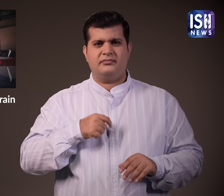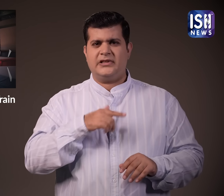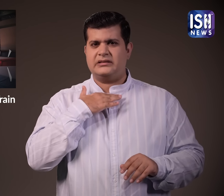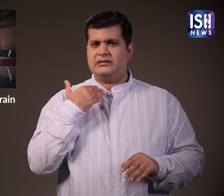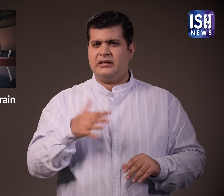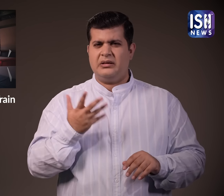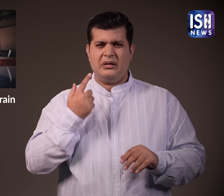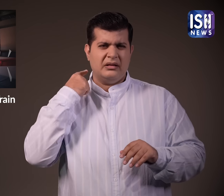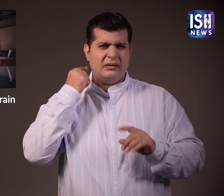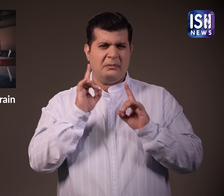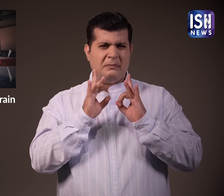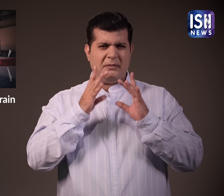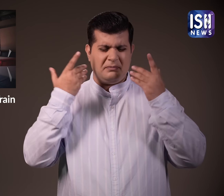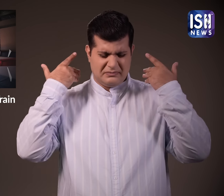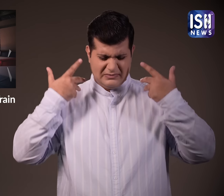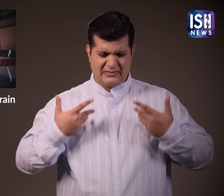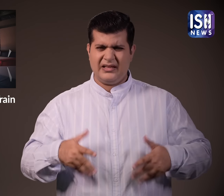खान ने दम तोड़ दिया